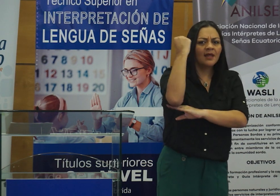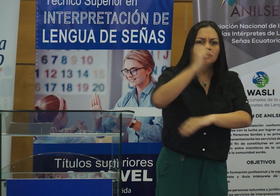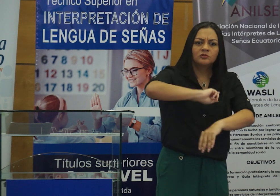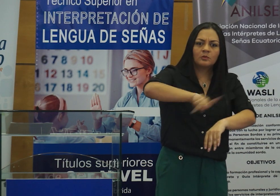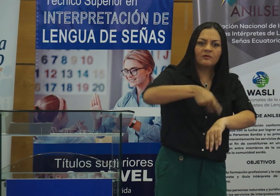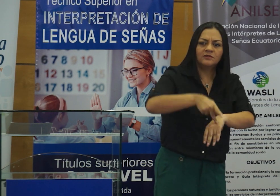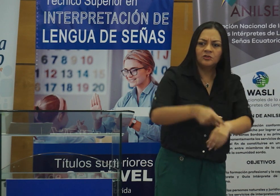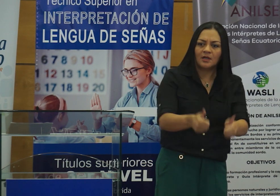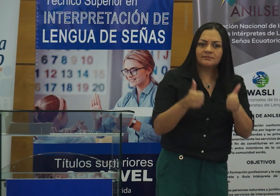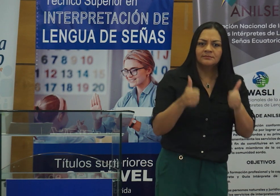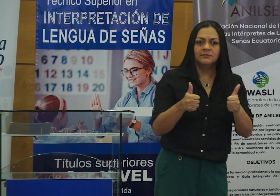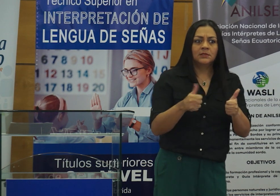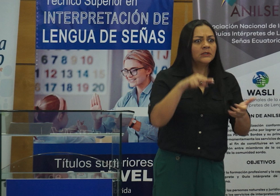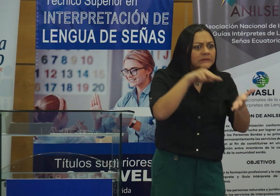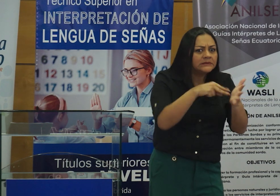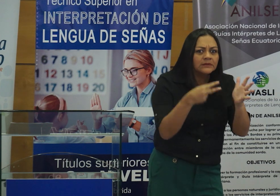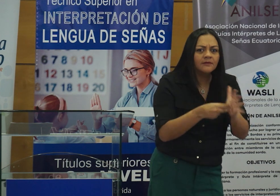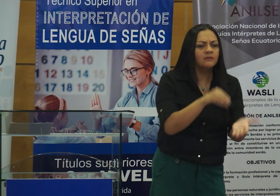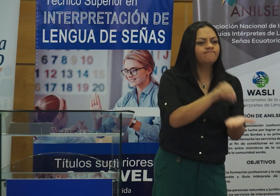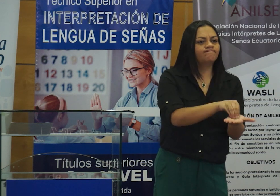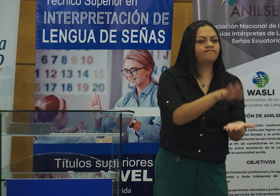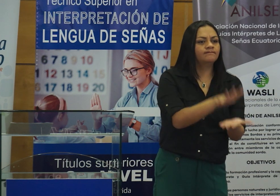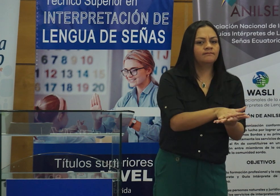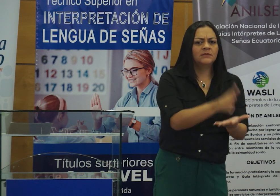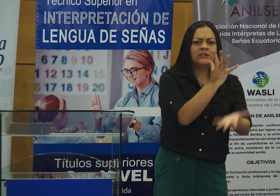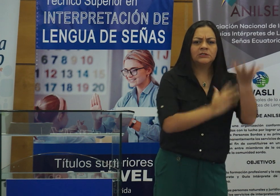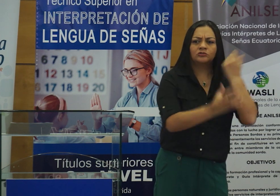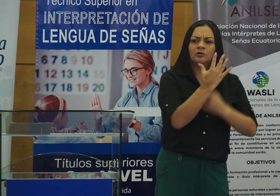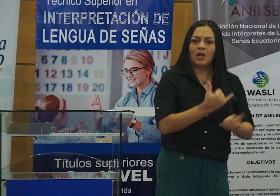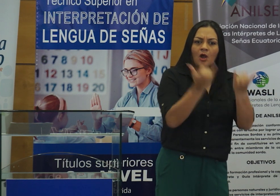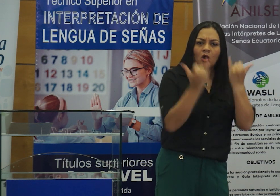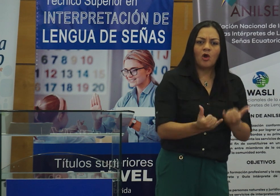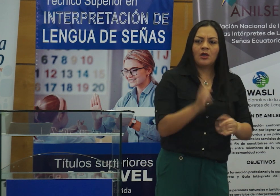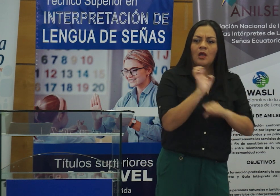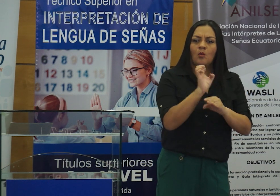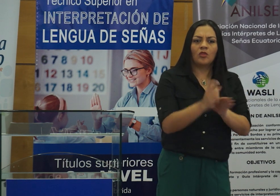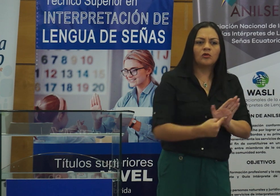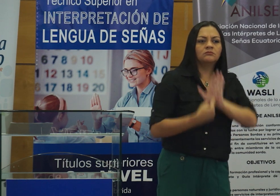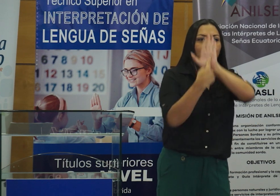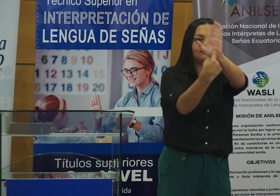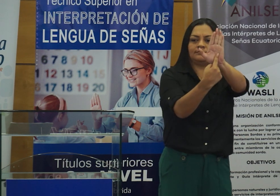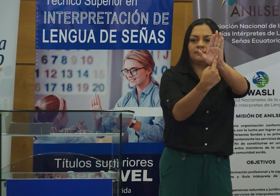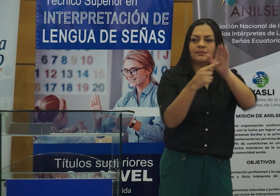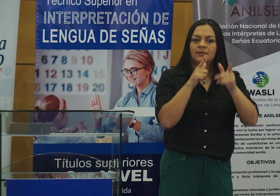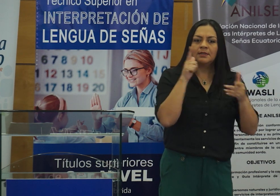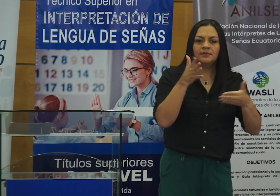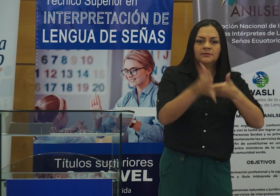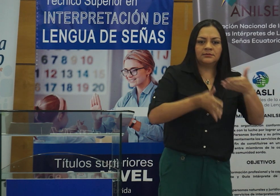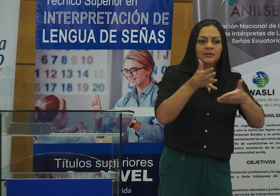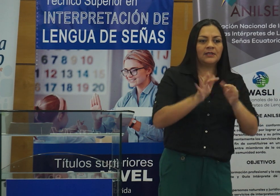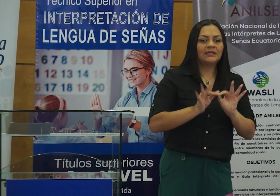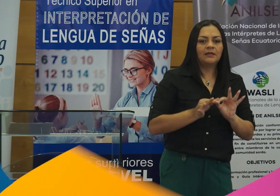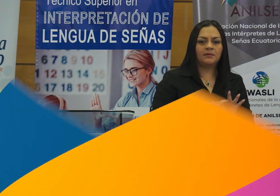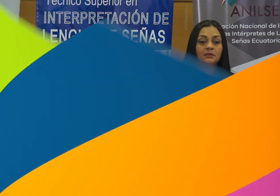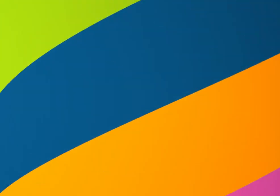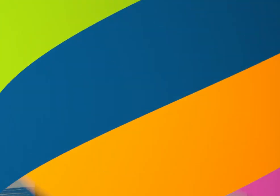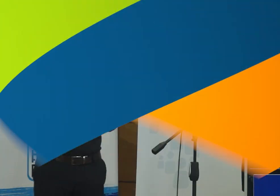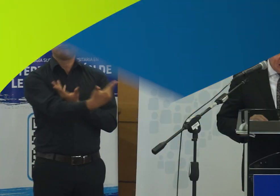derecho profesional. Esto es un hito histórico para nuestro ejercicio profesional como intérprete de lengua de señas. Es